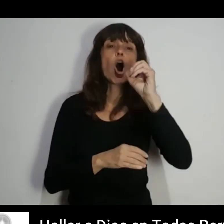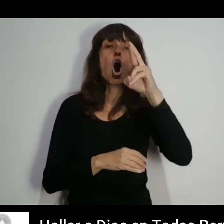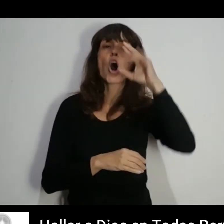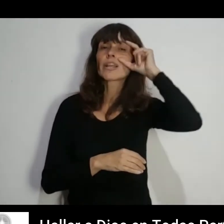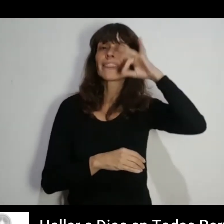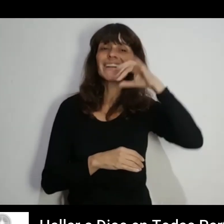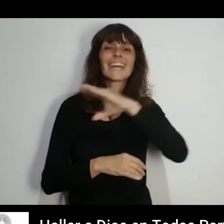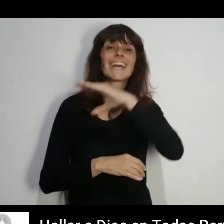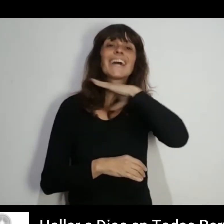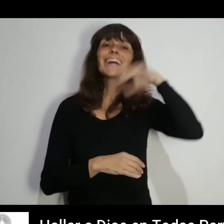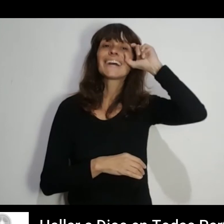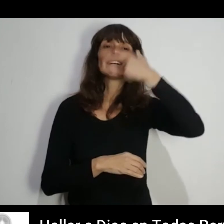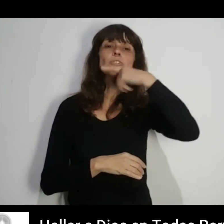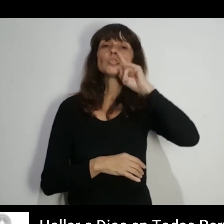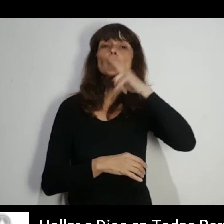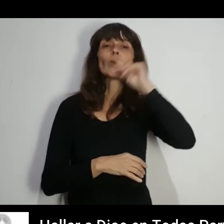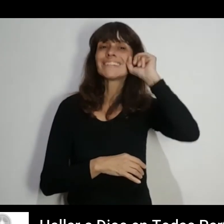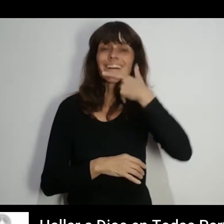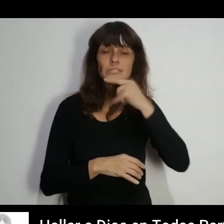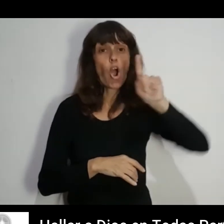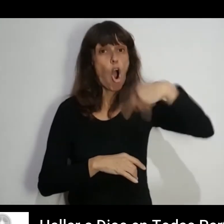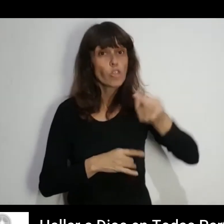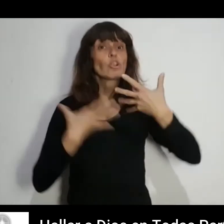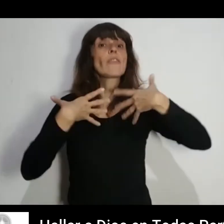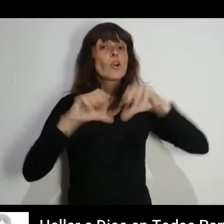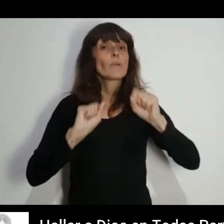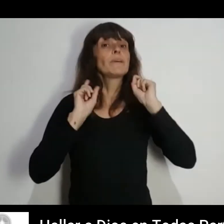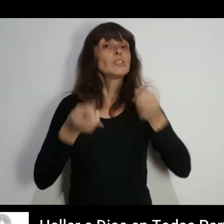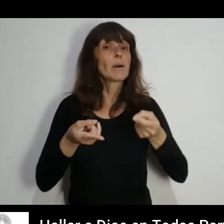los jesuitas Con ellos hice otro descubrimiento